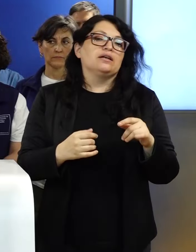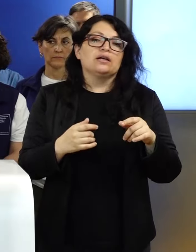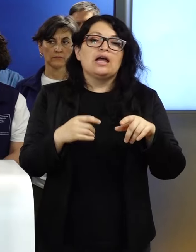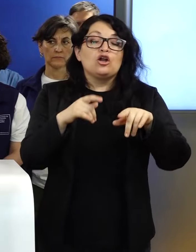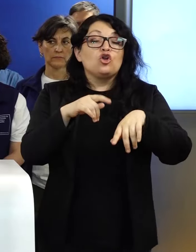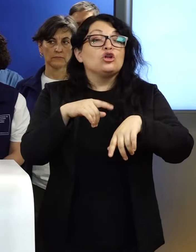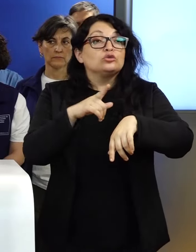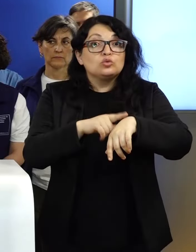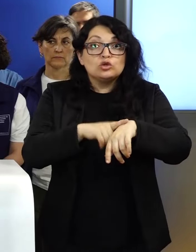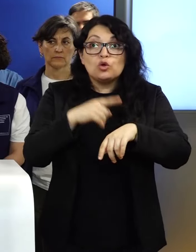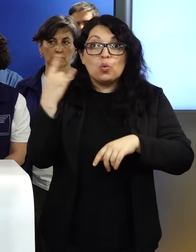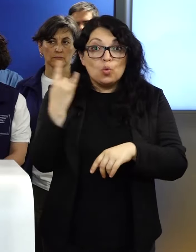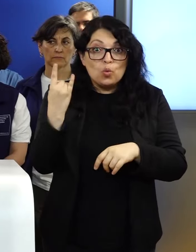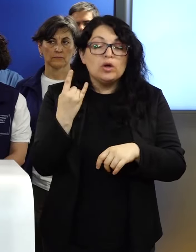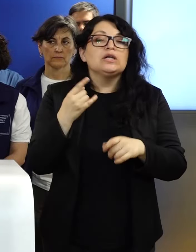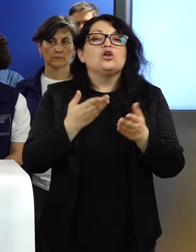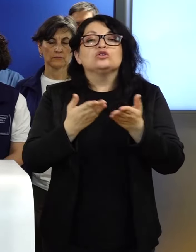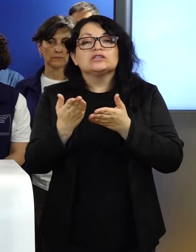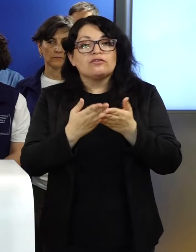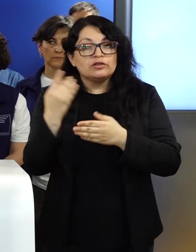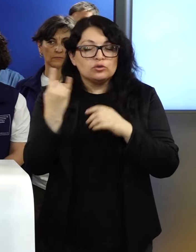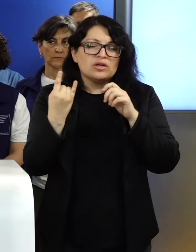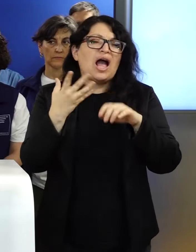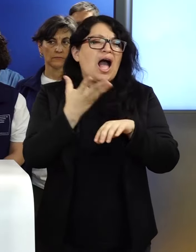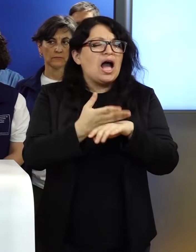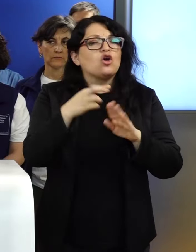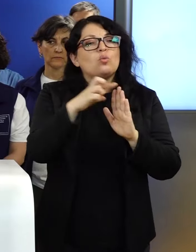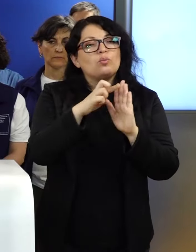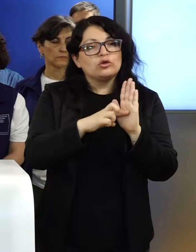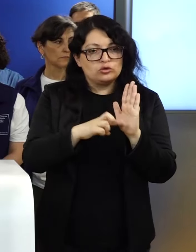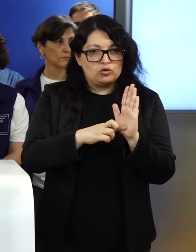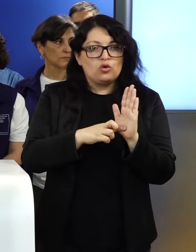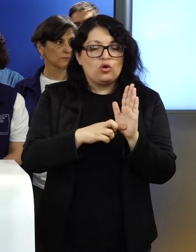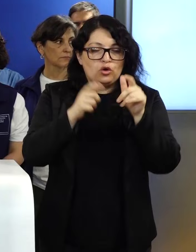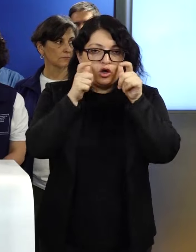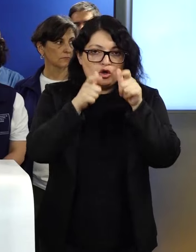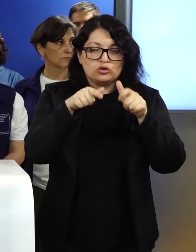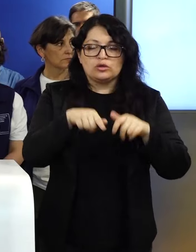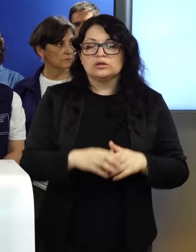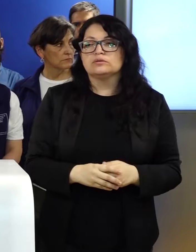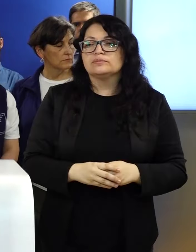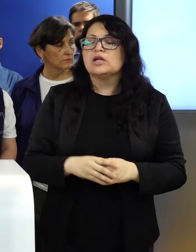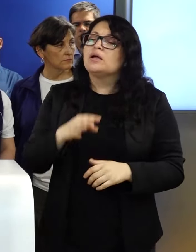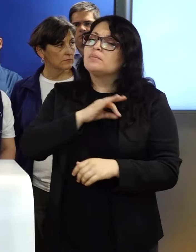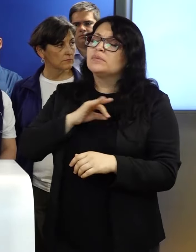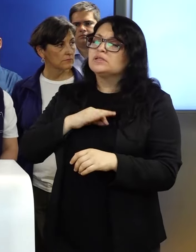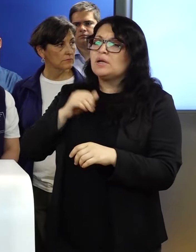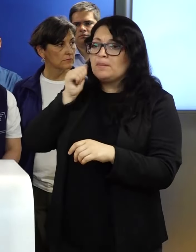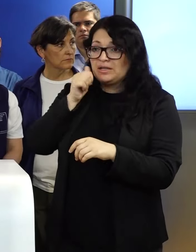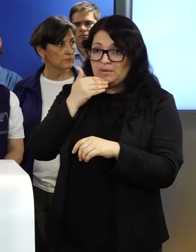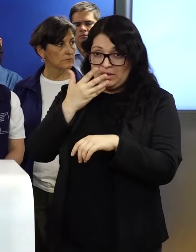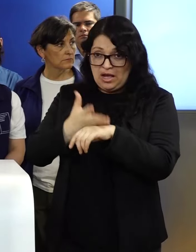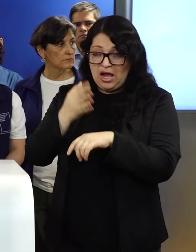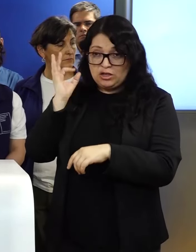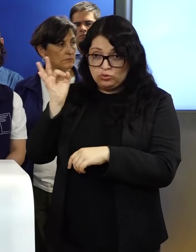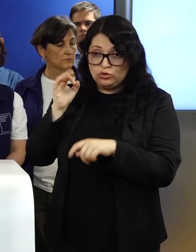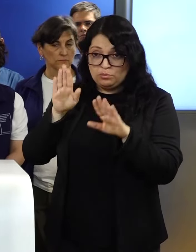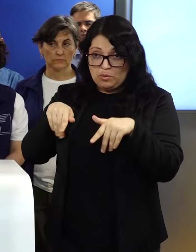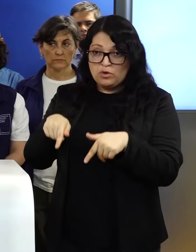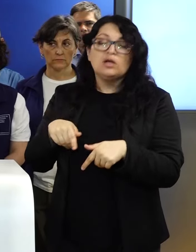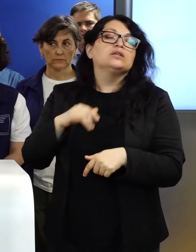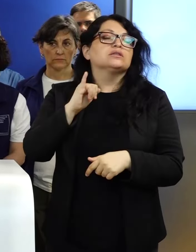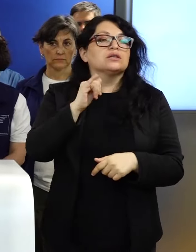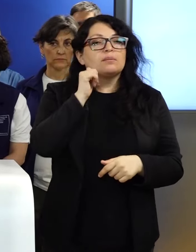momentos de emergencia, los servicios de emergencia, hay todo un protocolo que lo regula. Ministro, mañana va haber reunión también, ¿cobre?